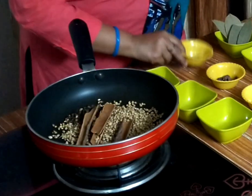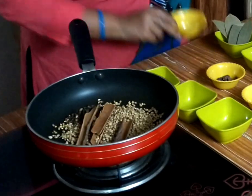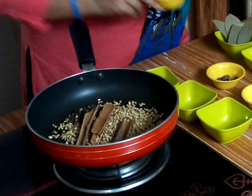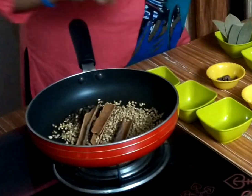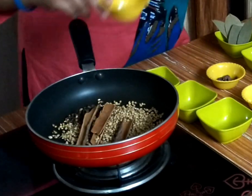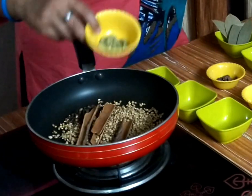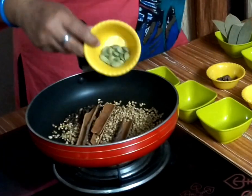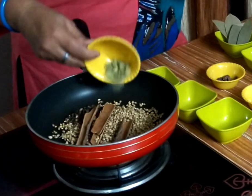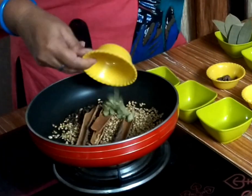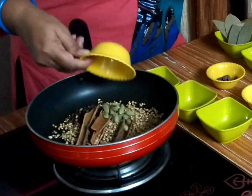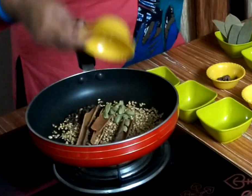छोटी इलाईची,